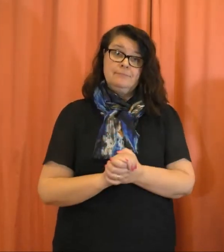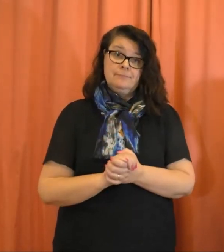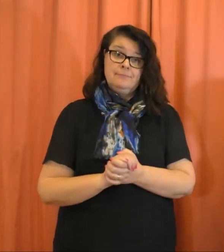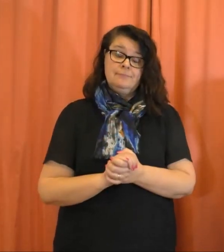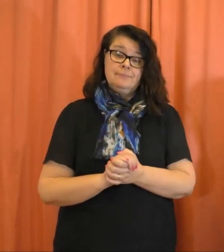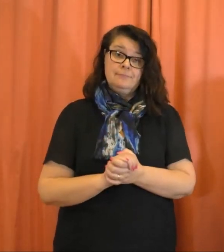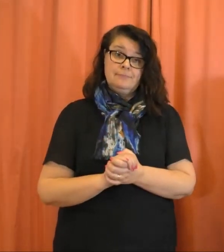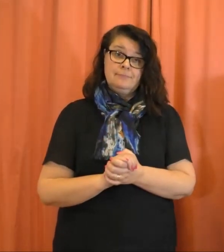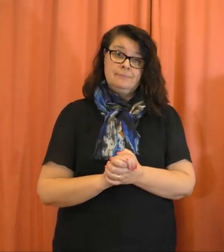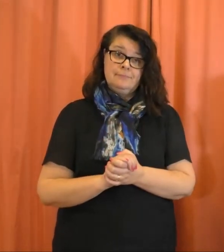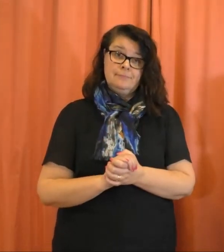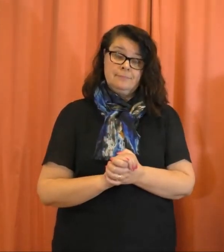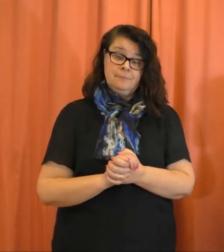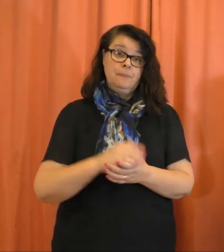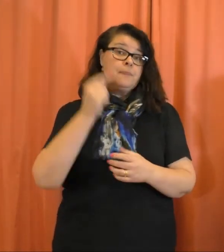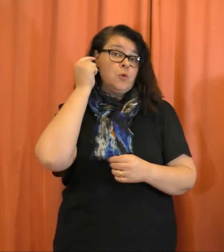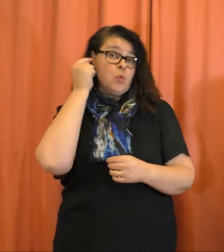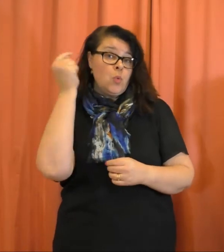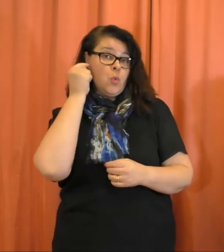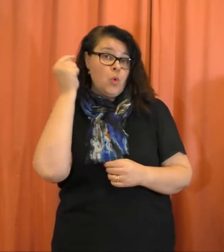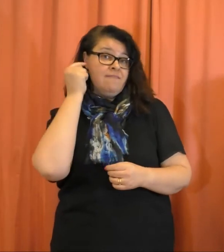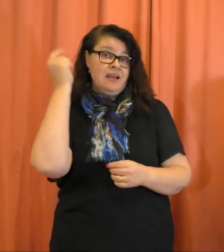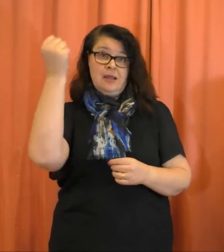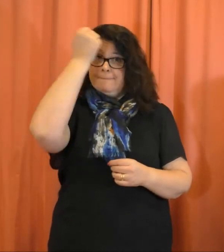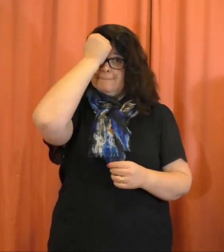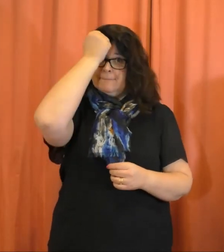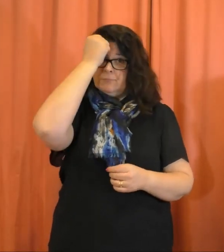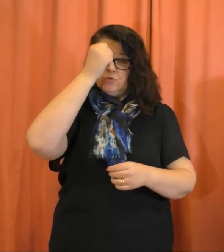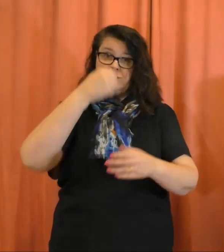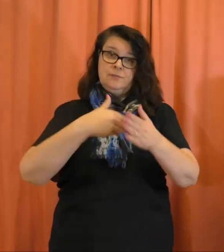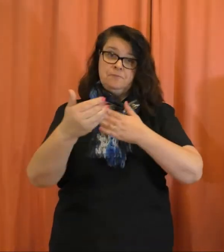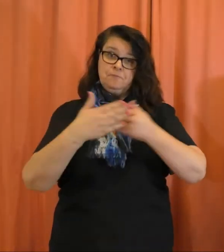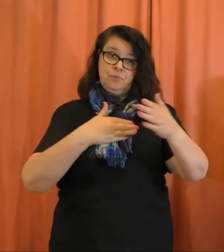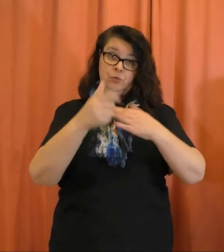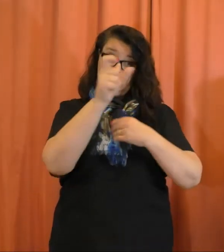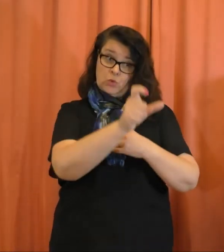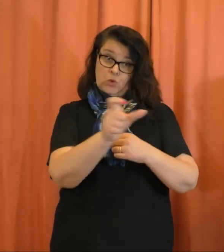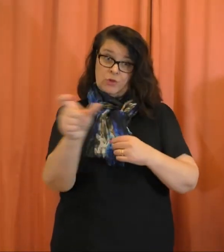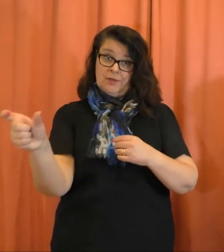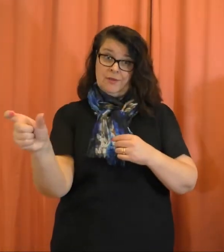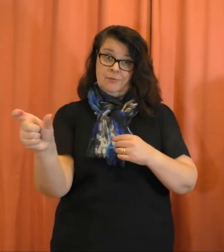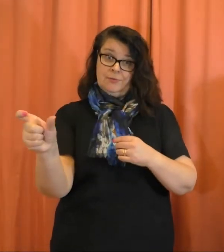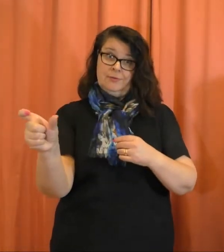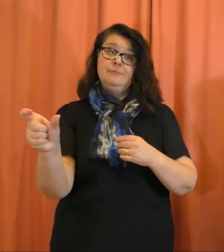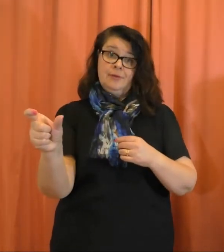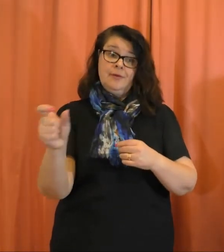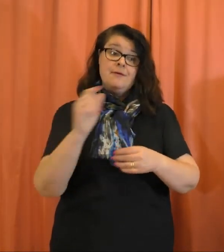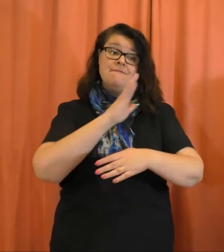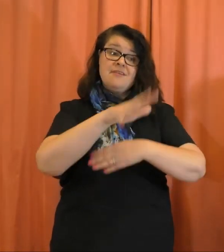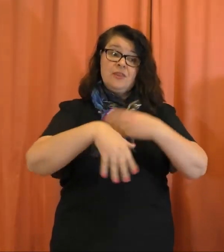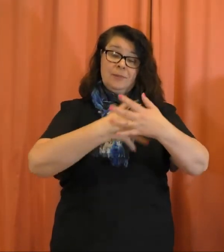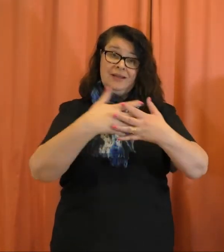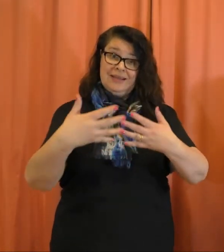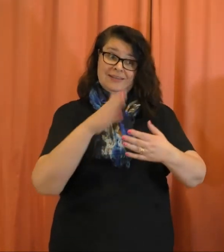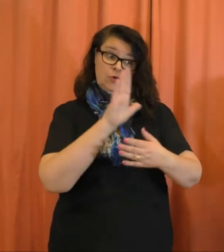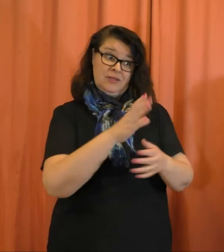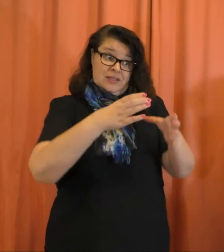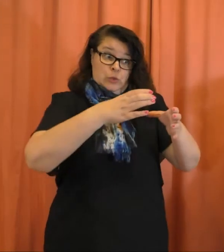Kerromme kuuleville muistityöntekijöille tietoa viittomakielisestä yhteisöstä.